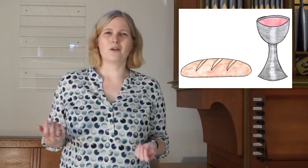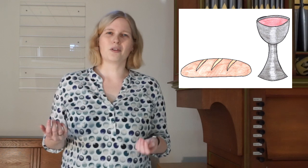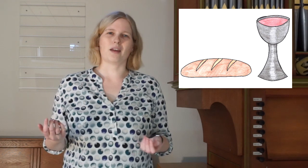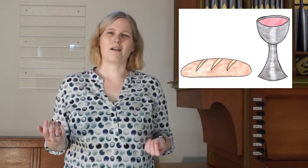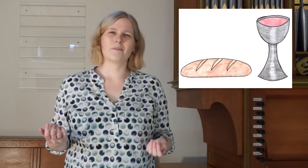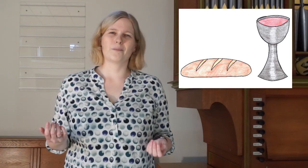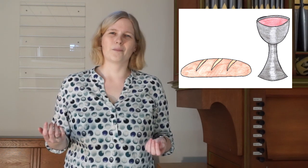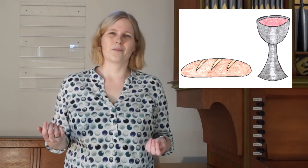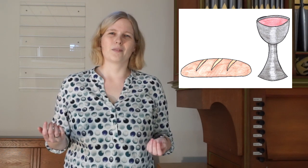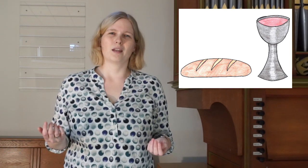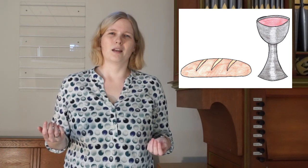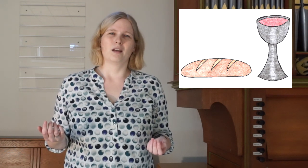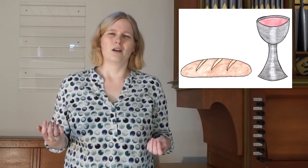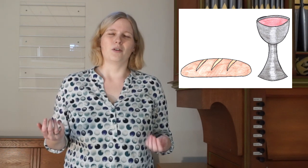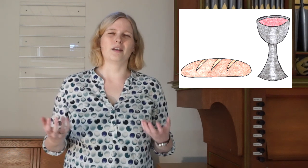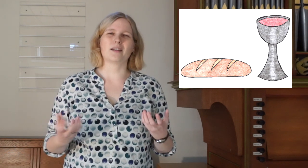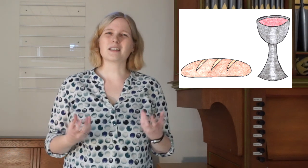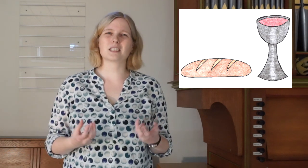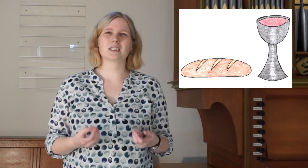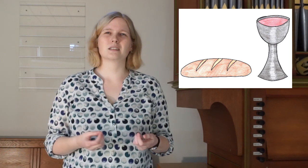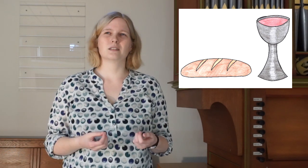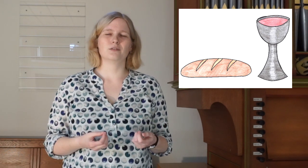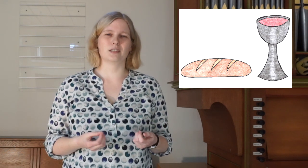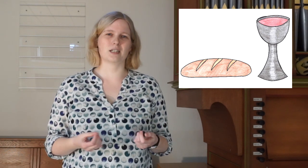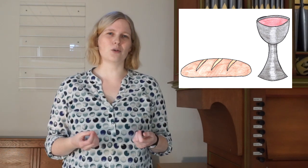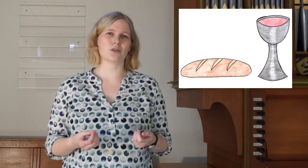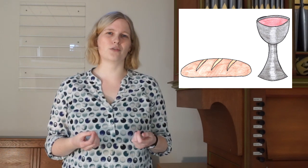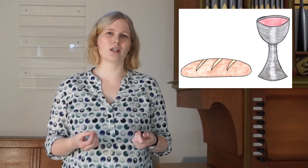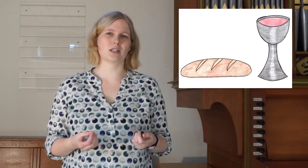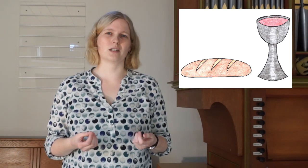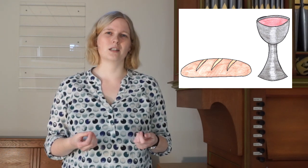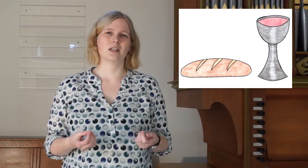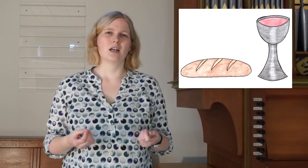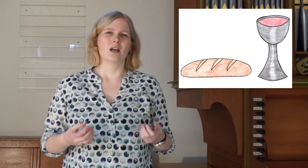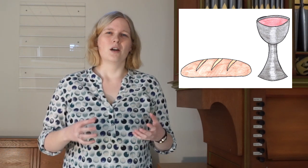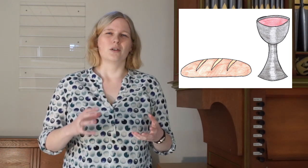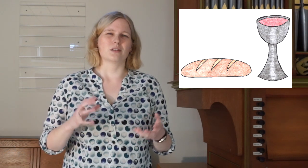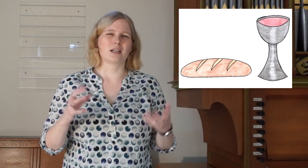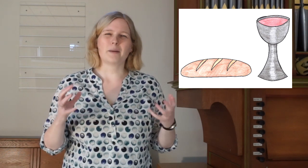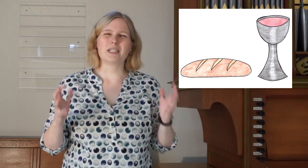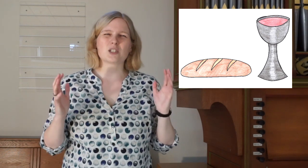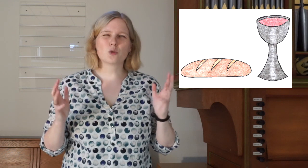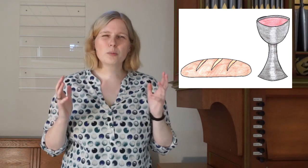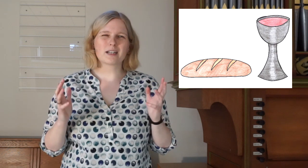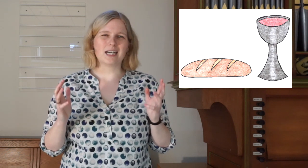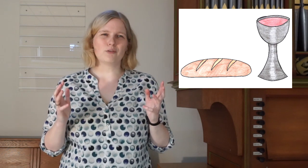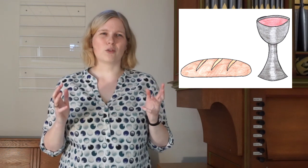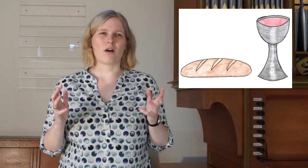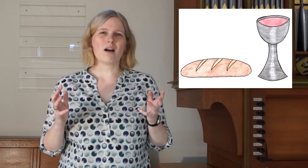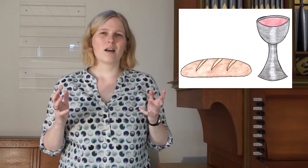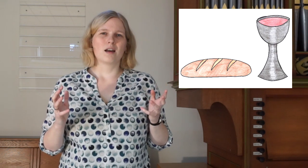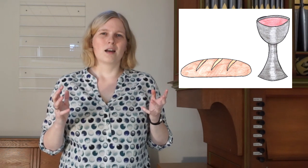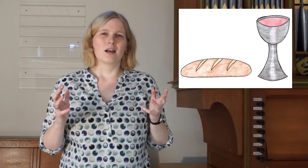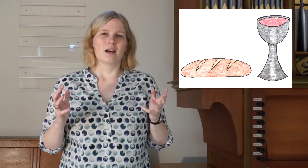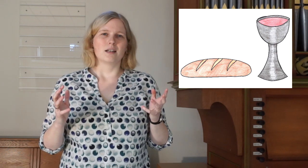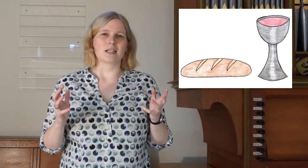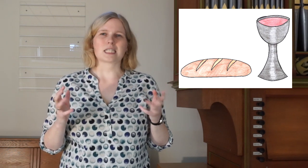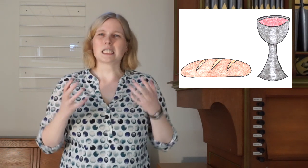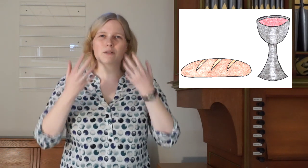Hausherr. Und er sagte, vertraute Worte und es kam ihnen so bekannt vor, dass es ihnen